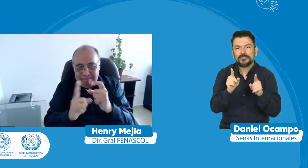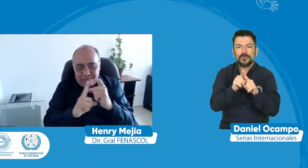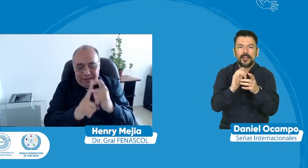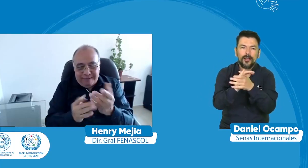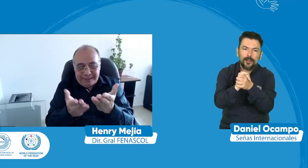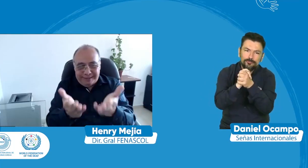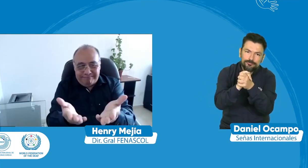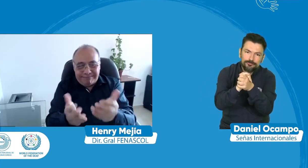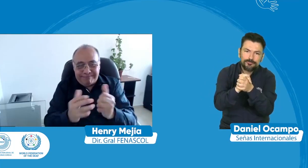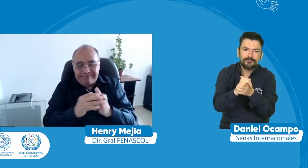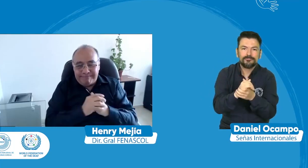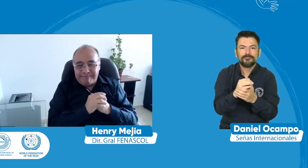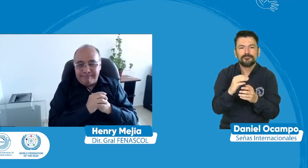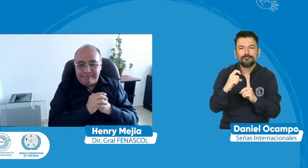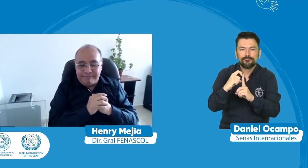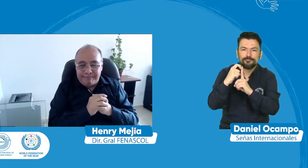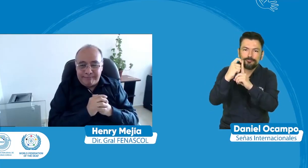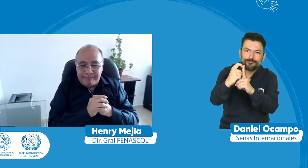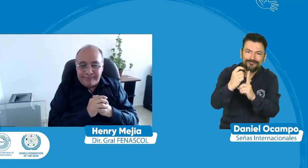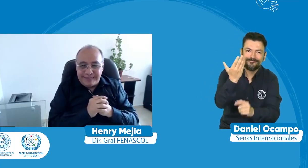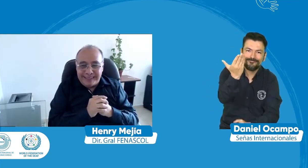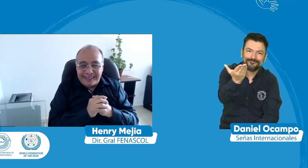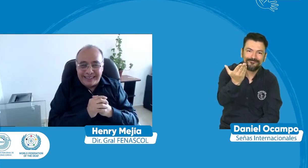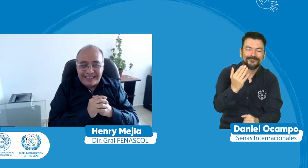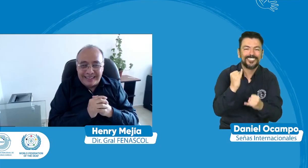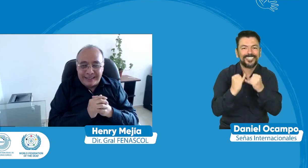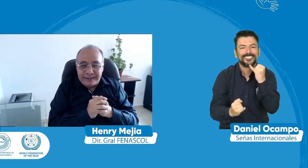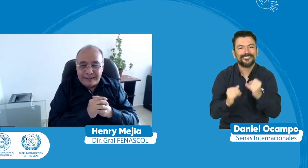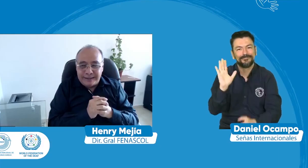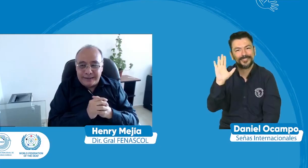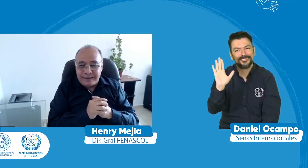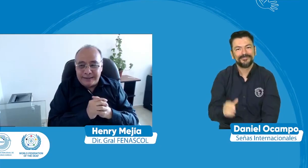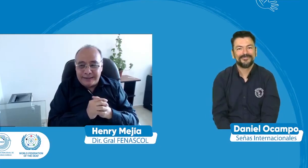a Joseph para invitarlo que nos dé unas palabras finales